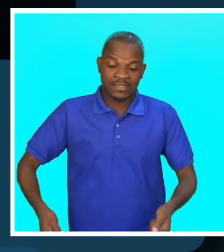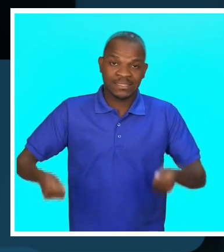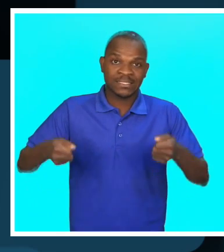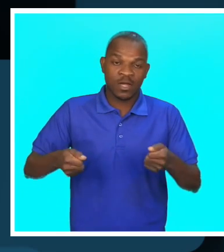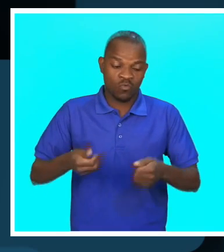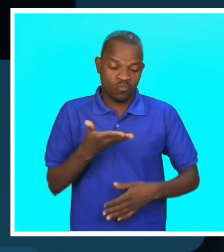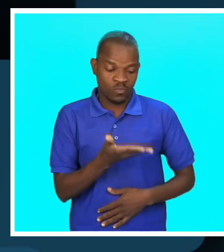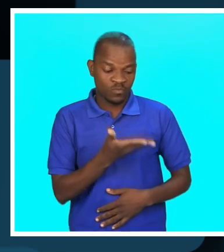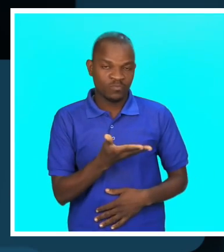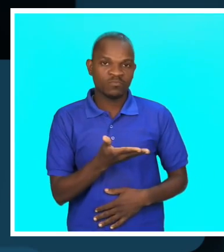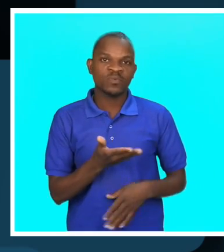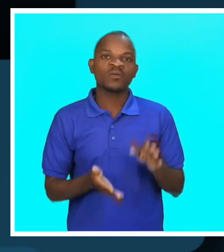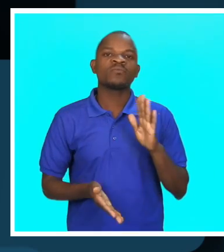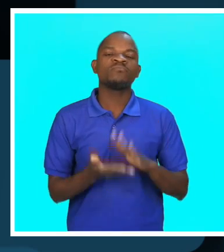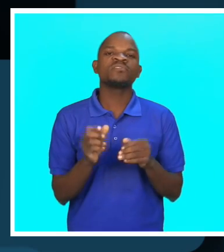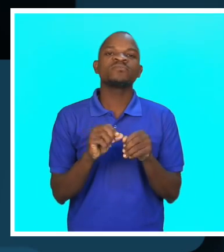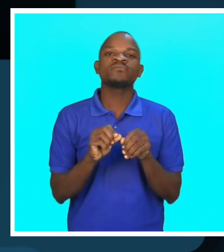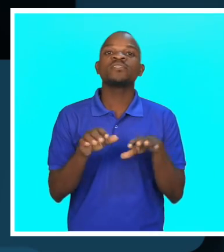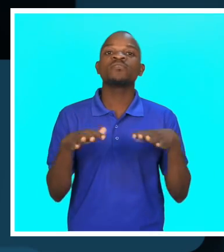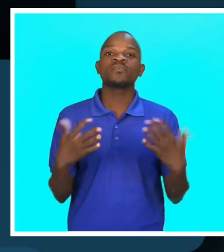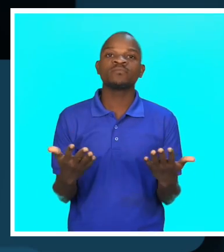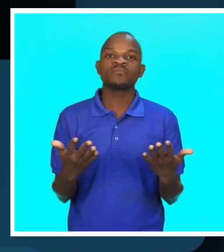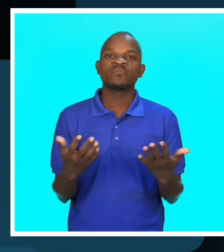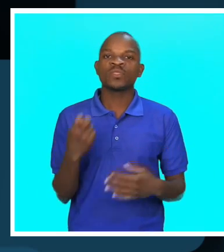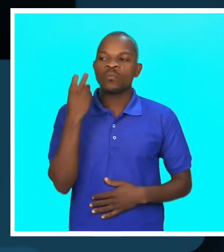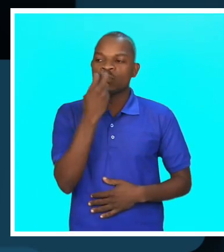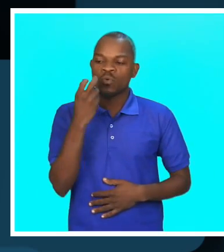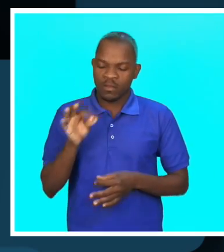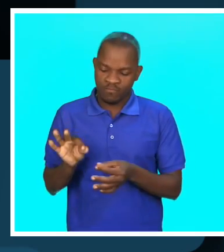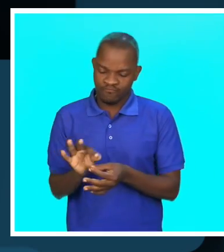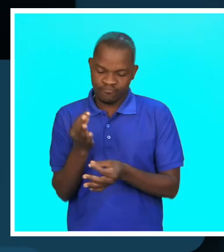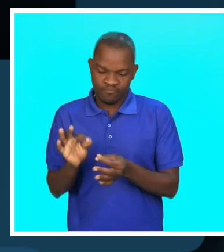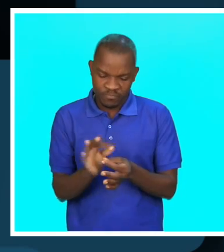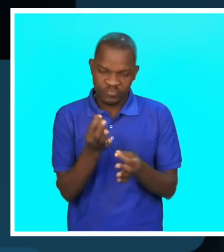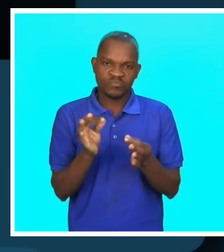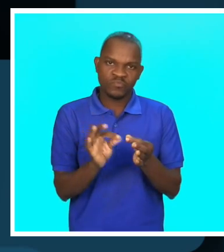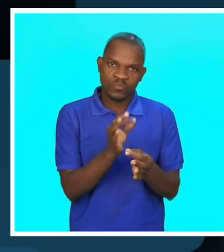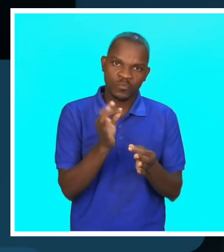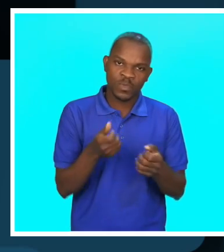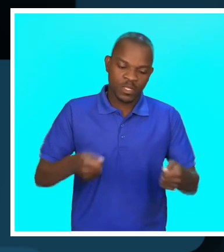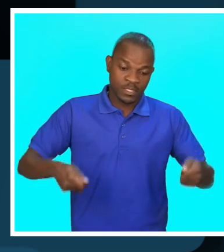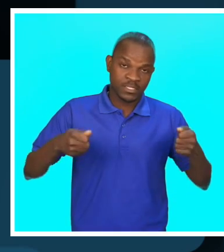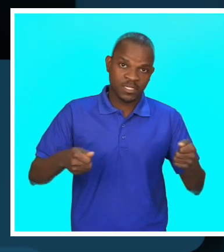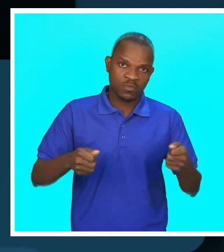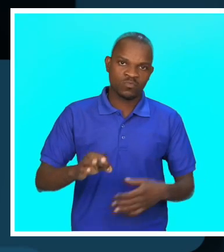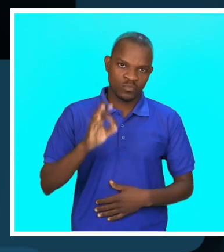E leva um saco, que é este. Começa a levar a agulha de gozer, banhar um